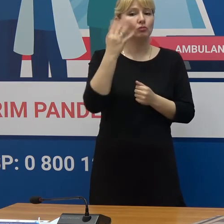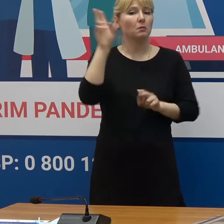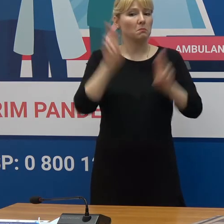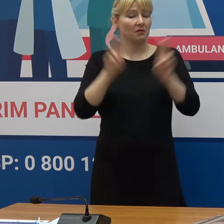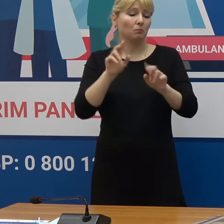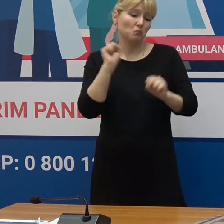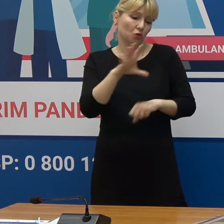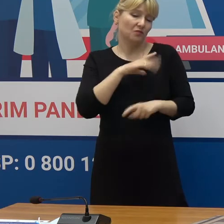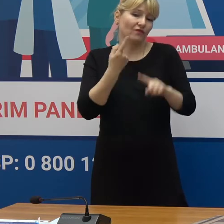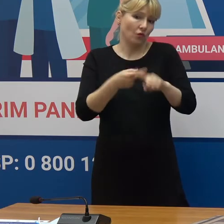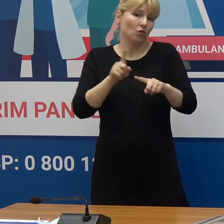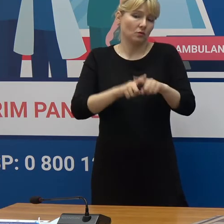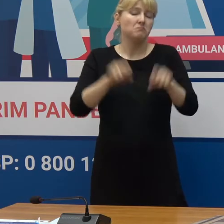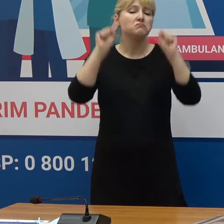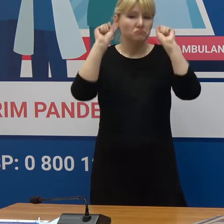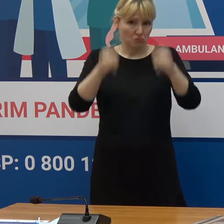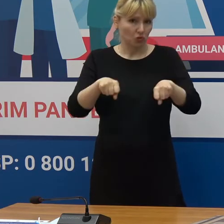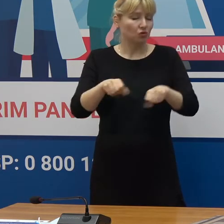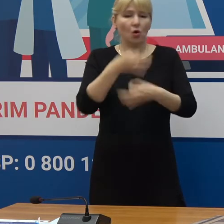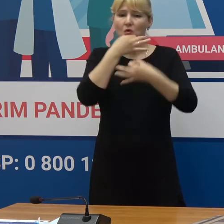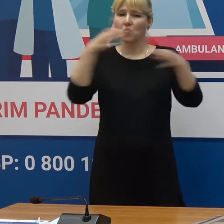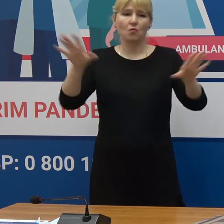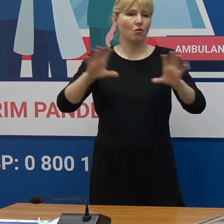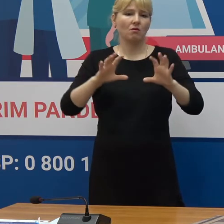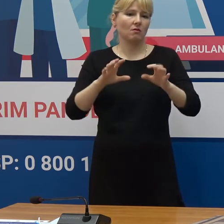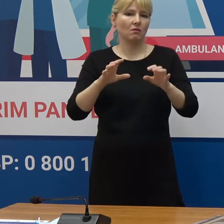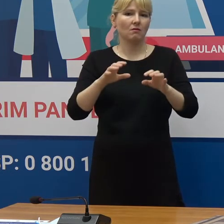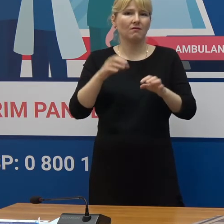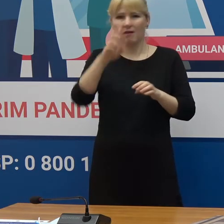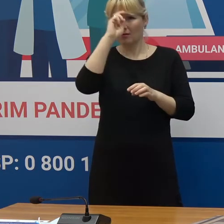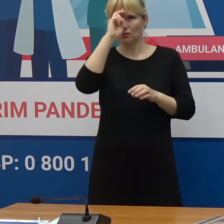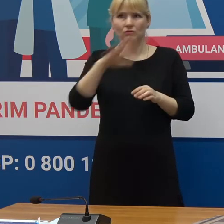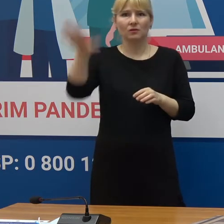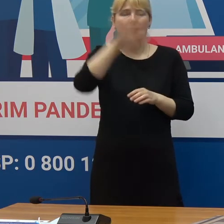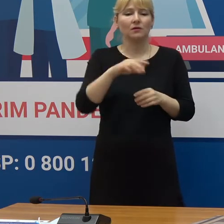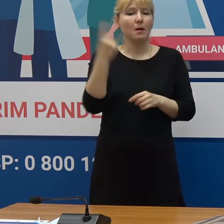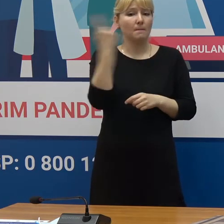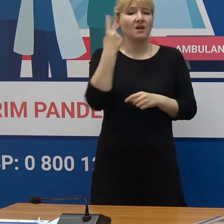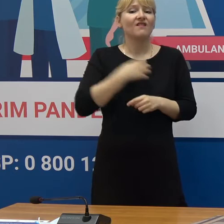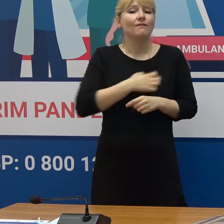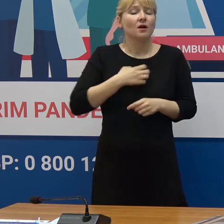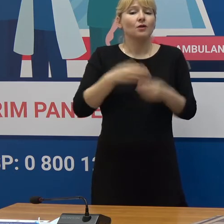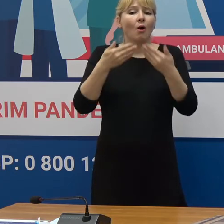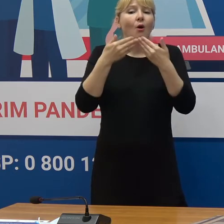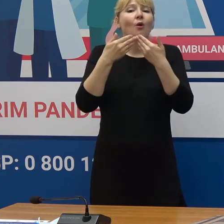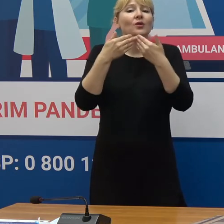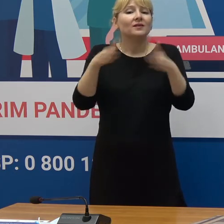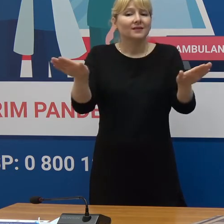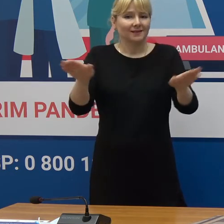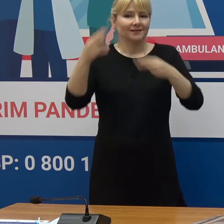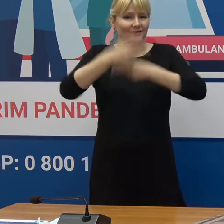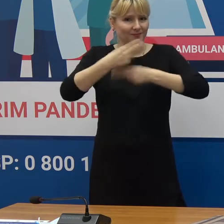aceste principii pot fi aplicabile pentru orice țară Deci prima este deschiderea țării Minținerea